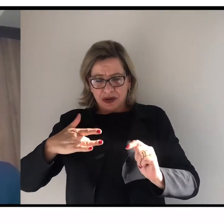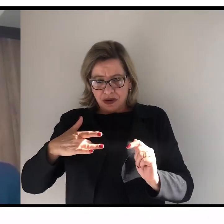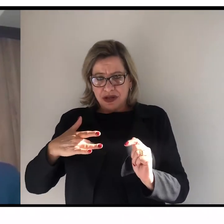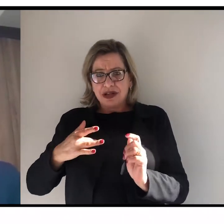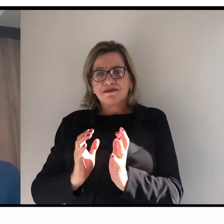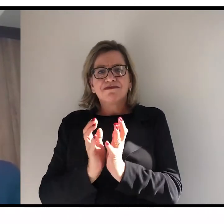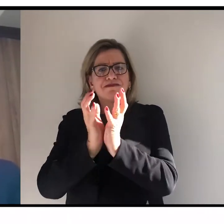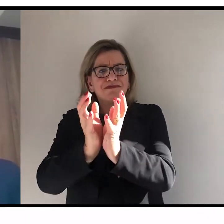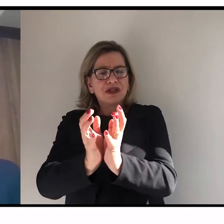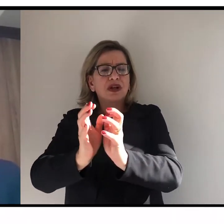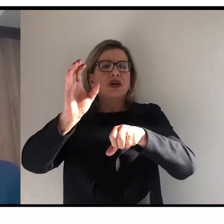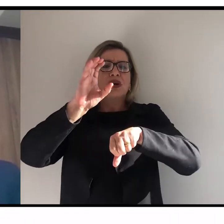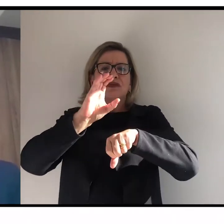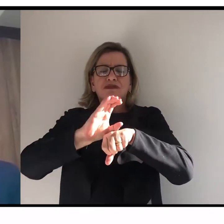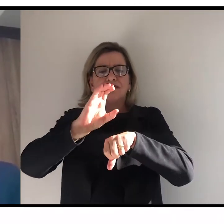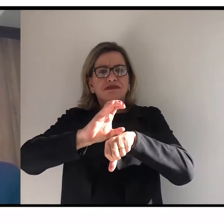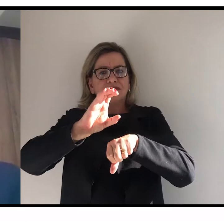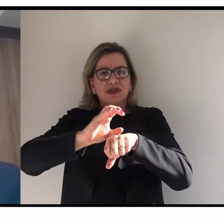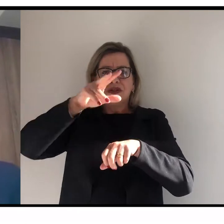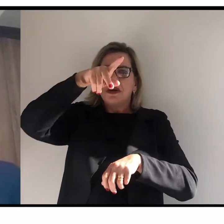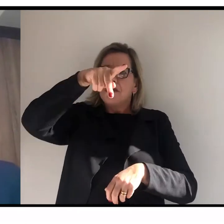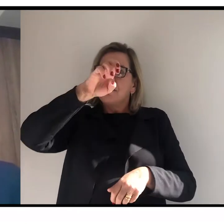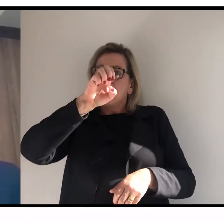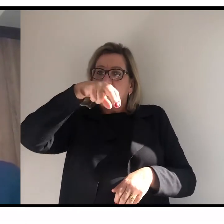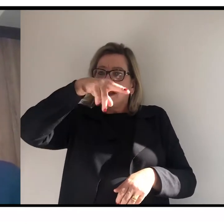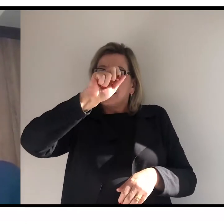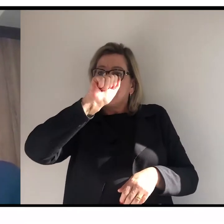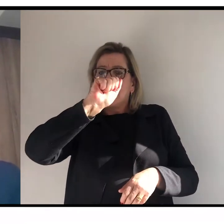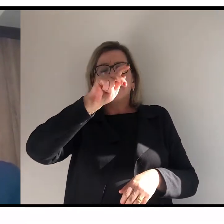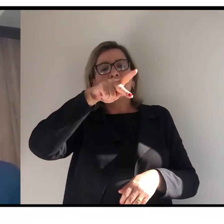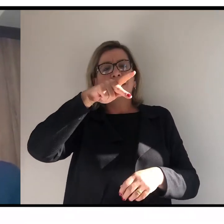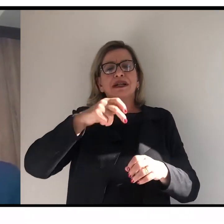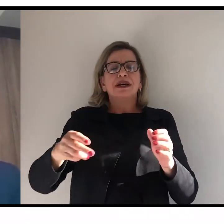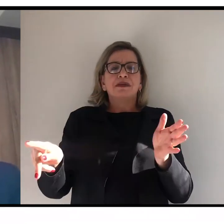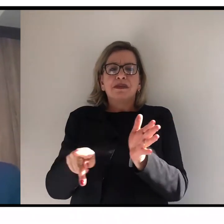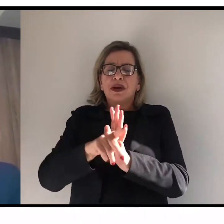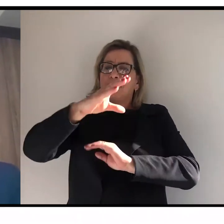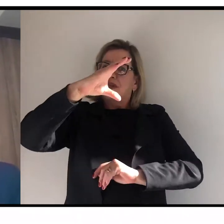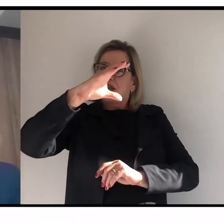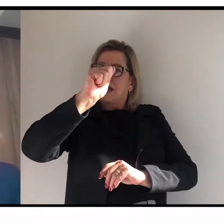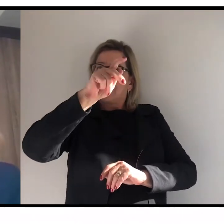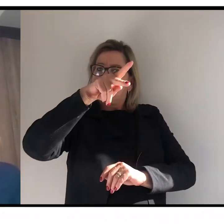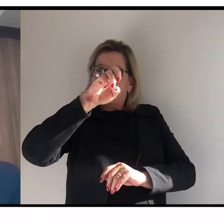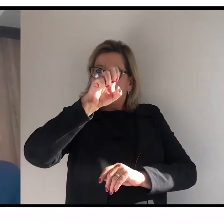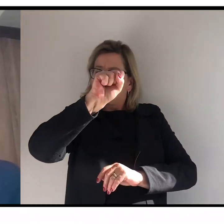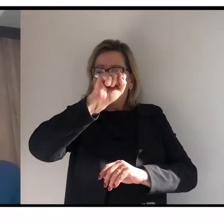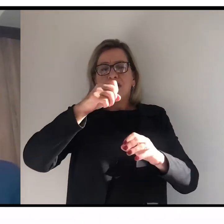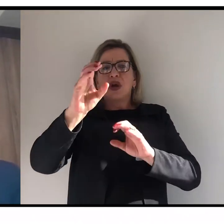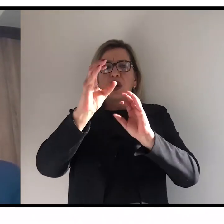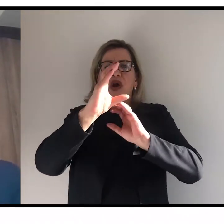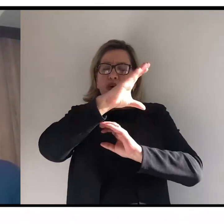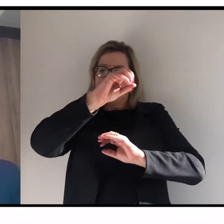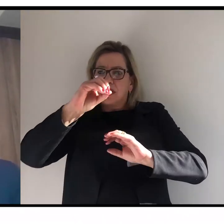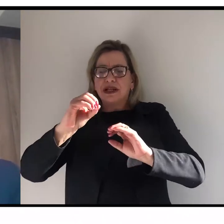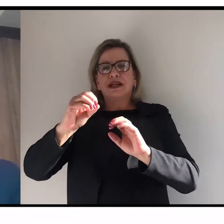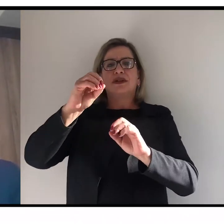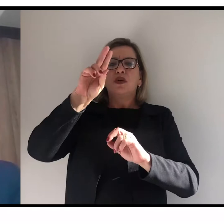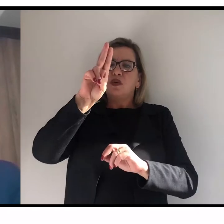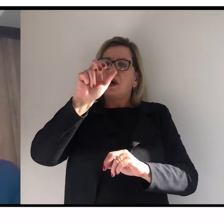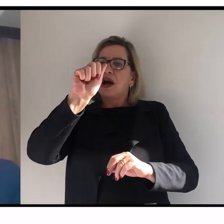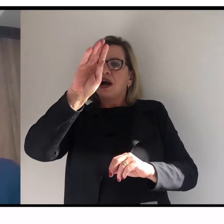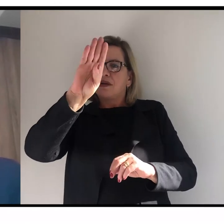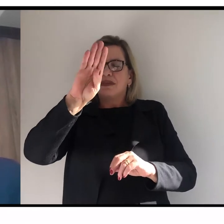Programa Nacional da Administração Pública, PENAP, que é ofertado pela CAPES e coordenado pela UAB e está lotado no